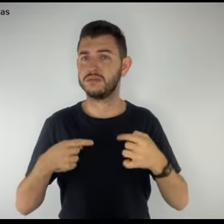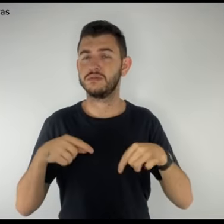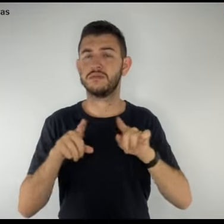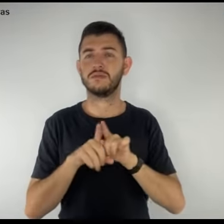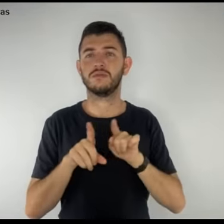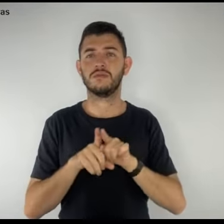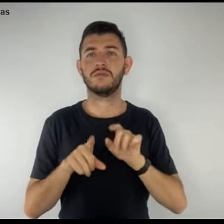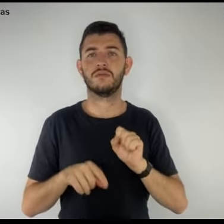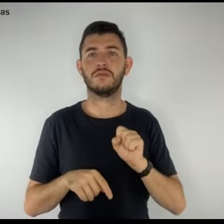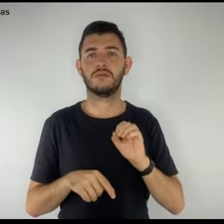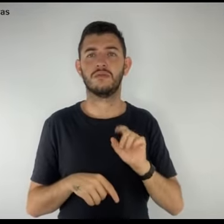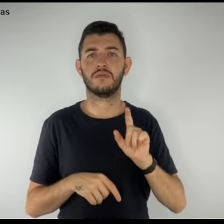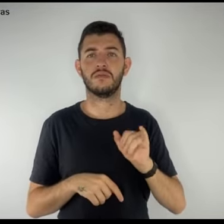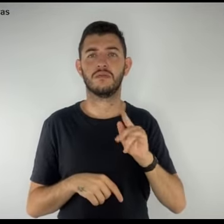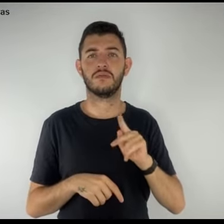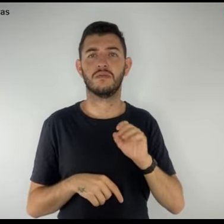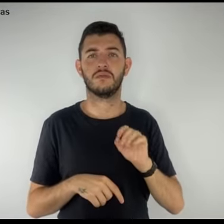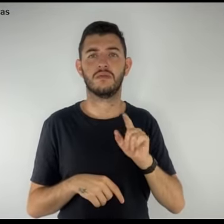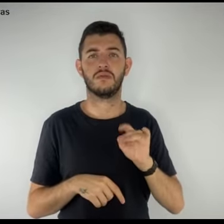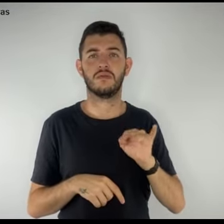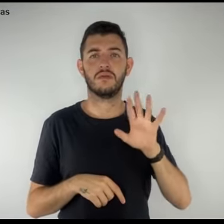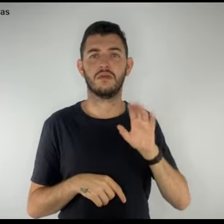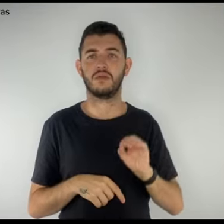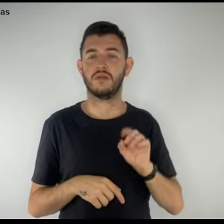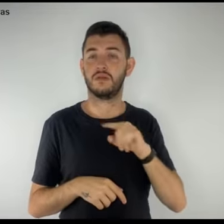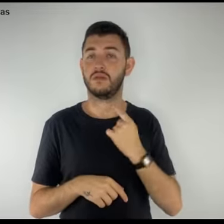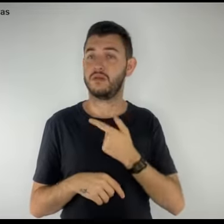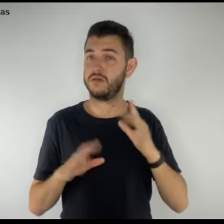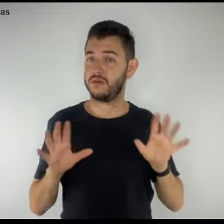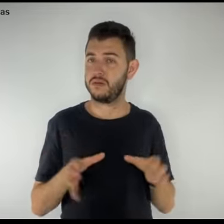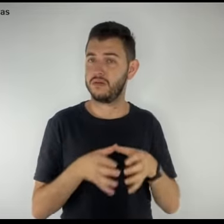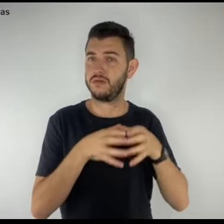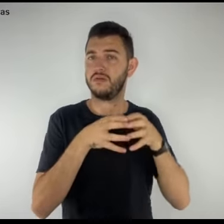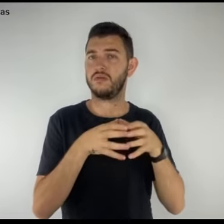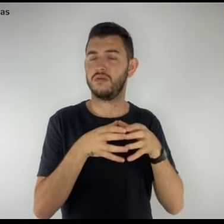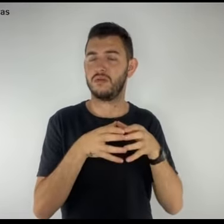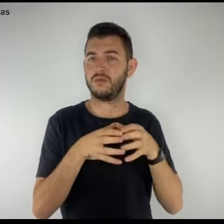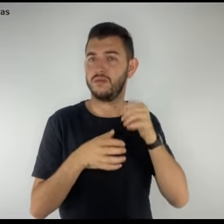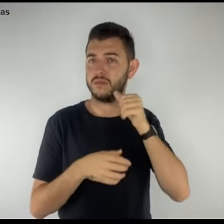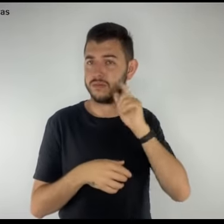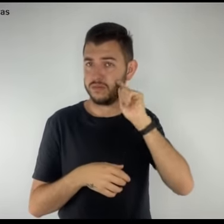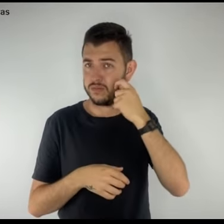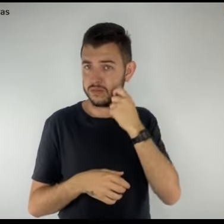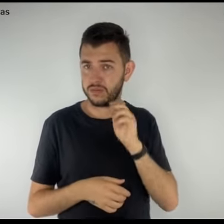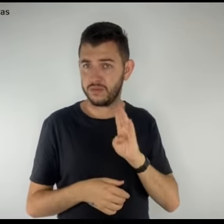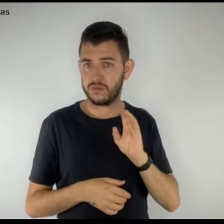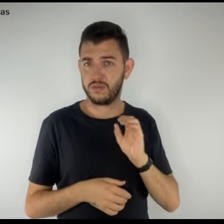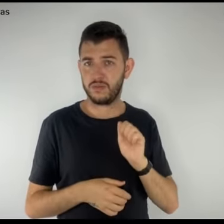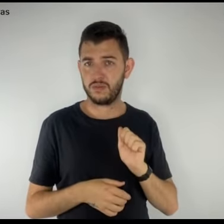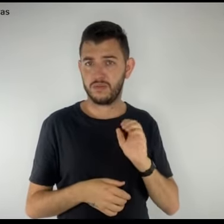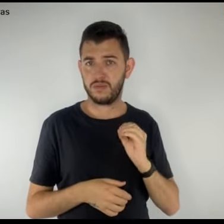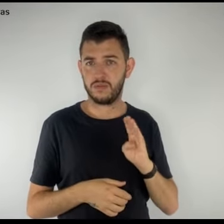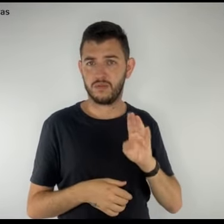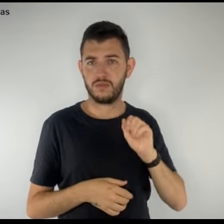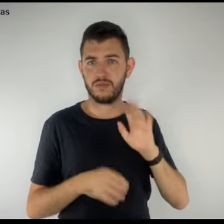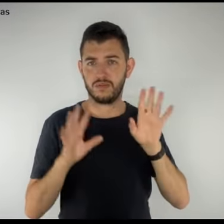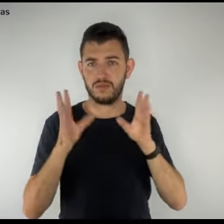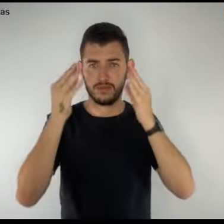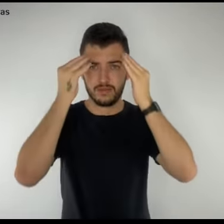solipolítico, nós do Coletivo de Mulheres Negras Baobá entendemos o recado e